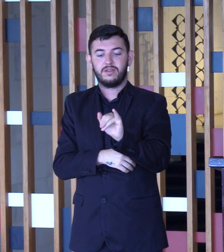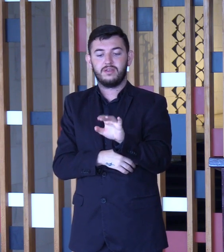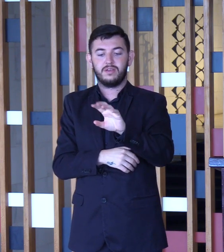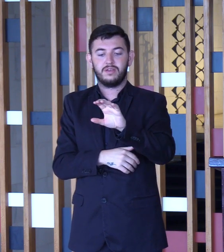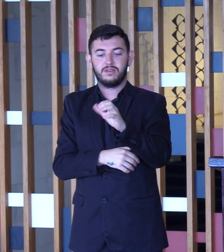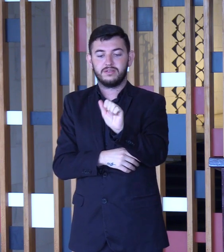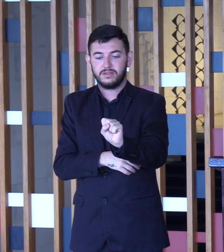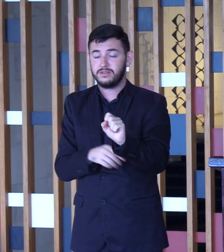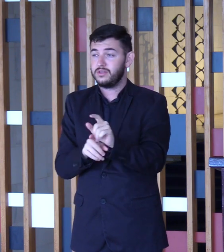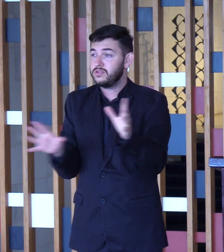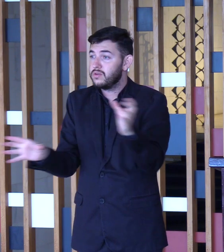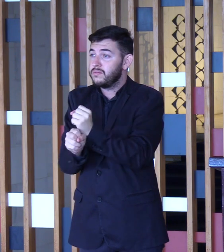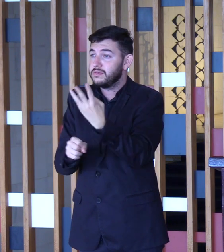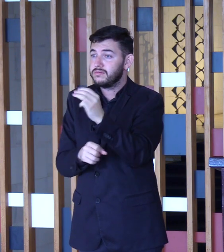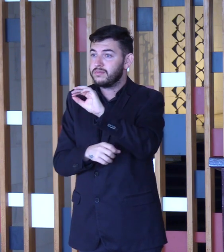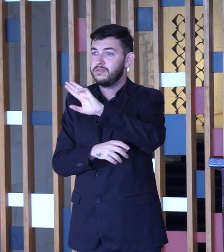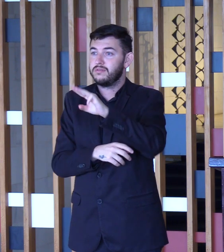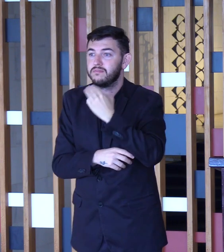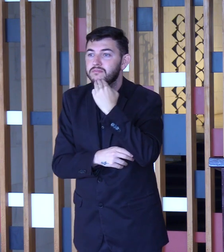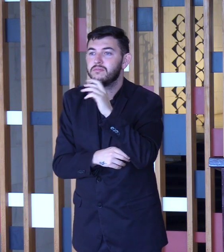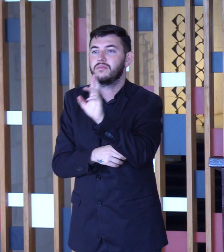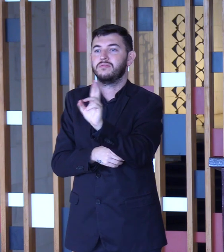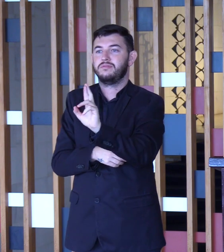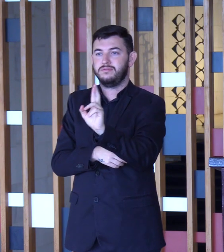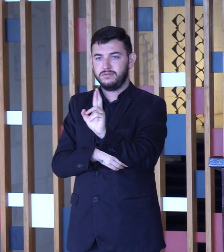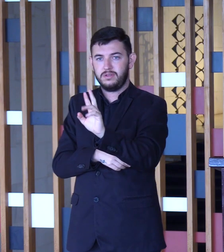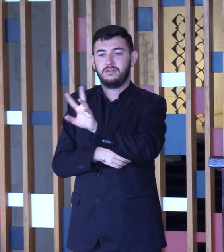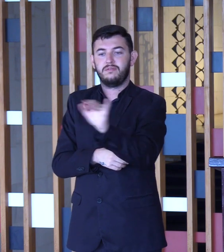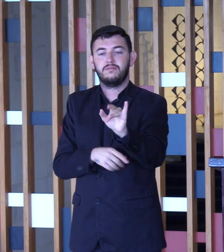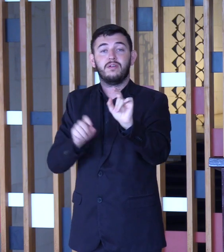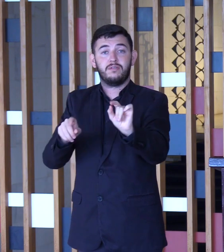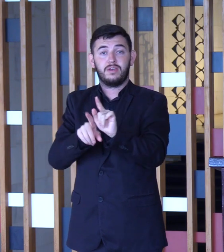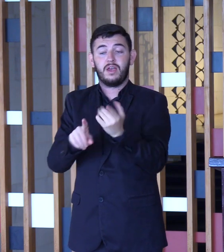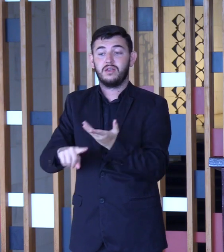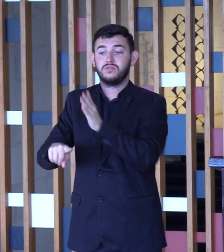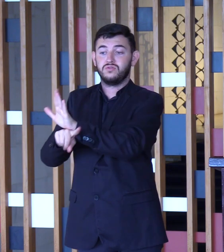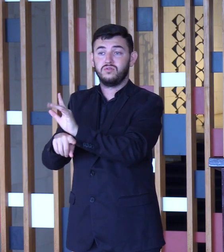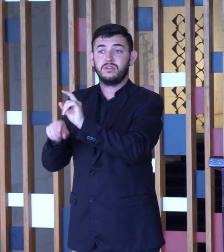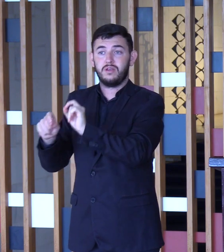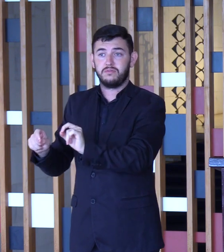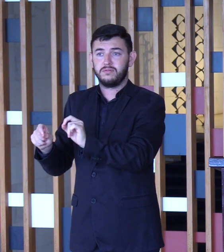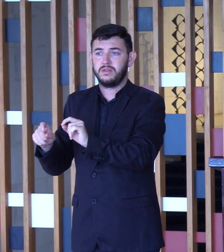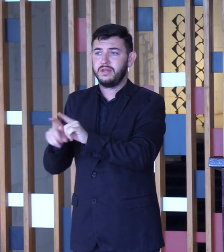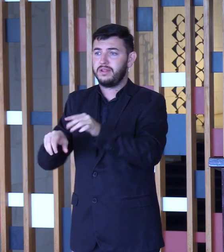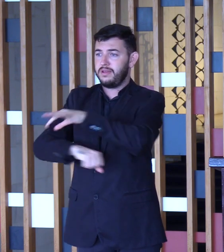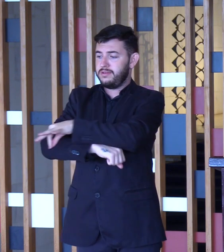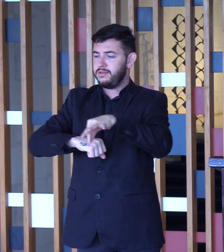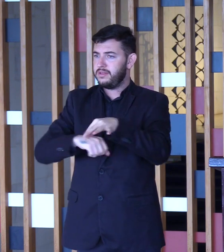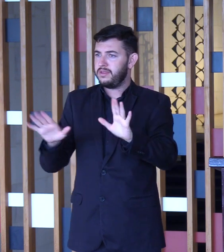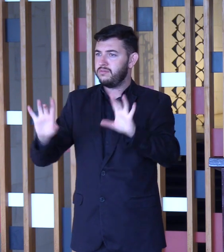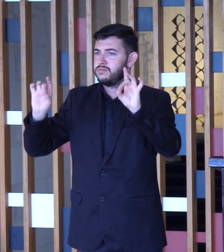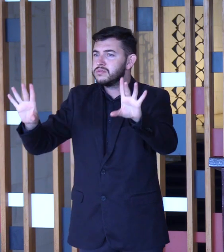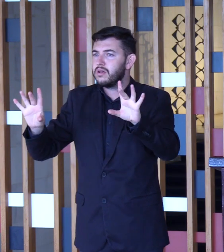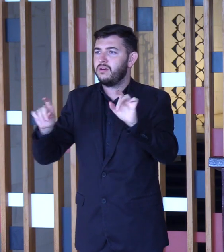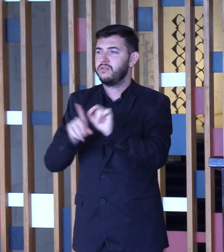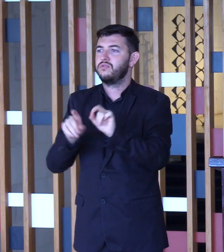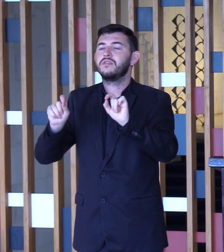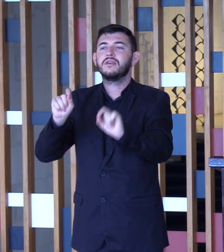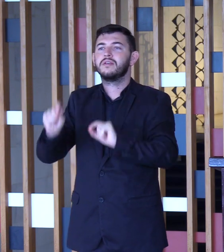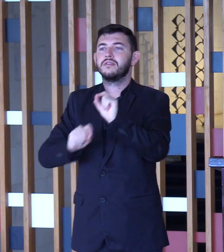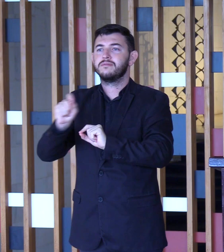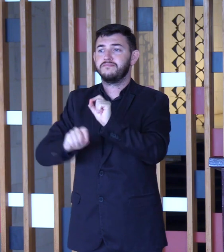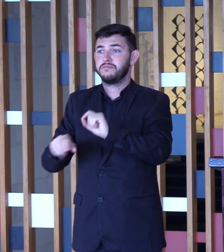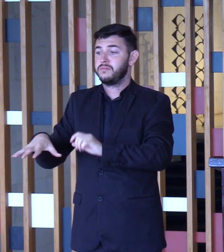investidos na preservação desse valioso conjunto arquitetônico, repito, não apenas do Itamaraty, do Rio de Janeiro, mas também do Brasil.